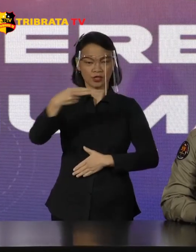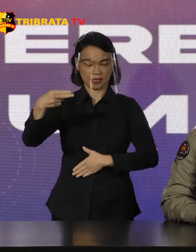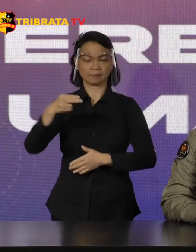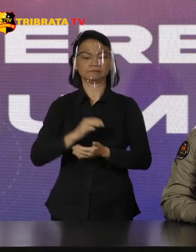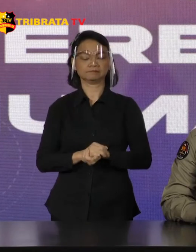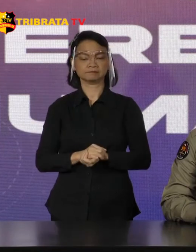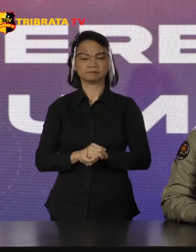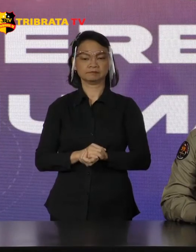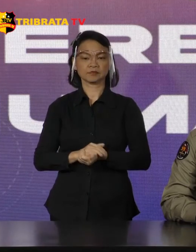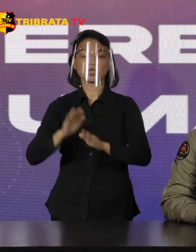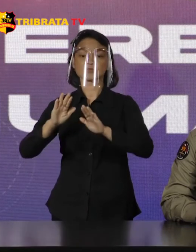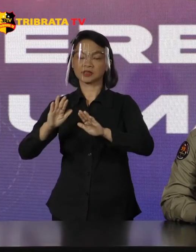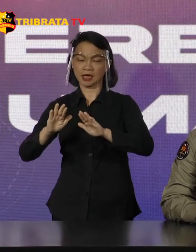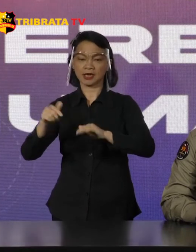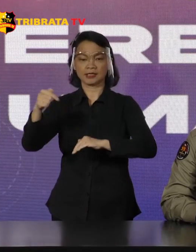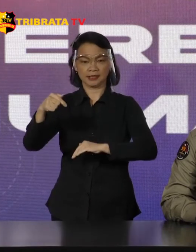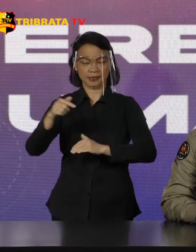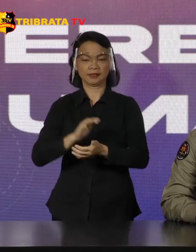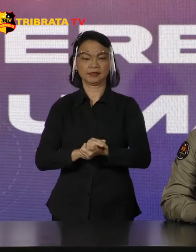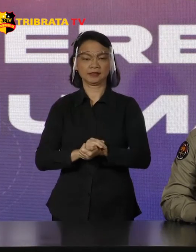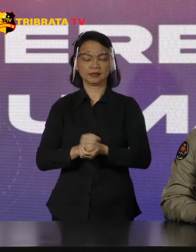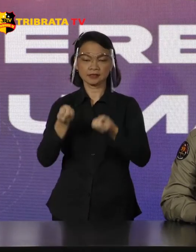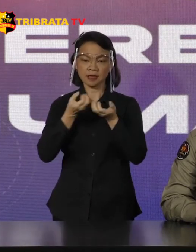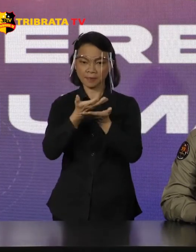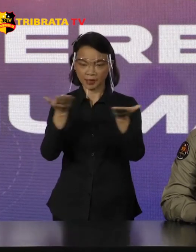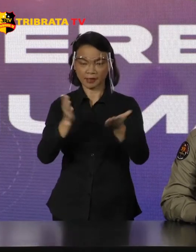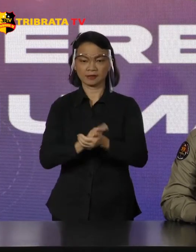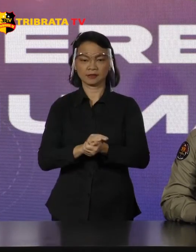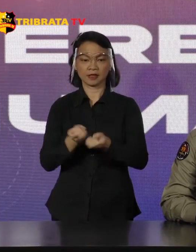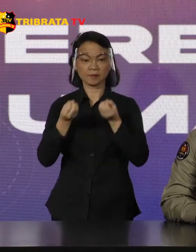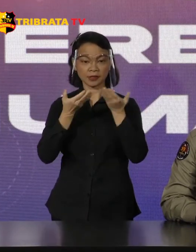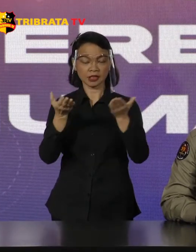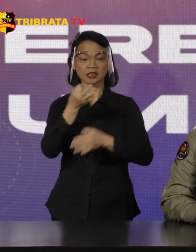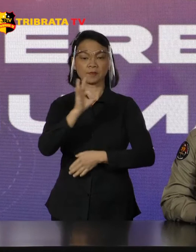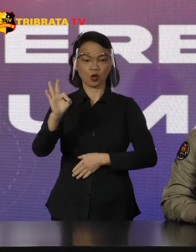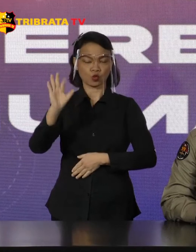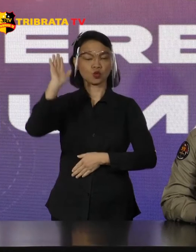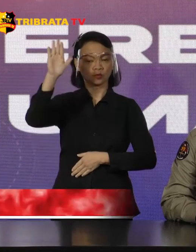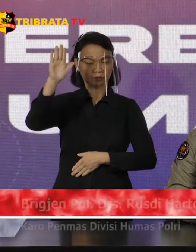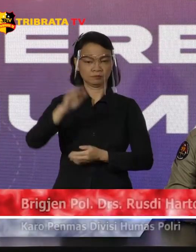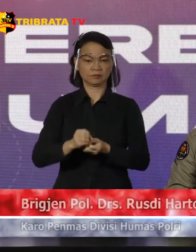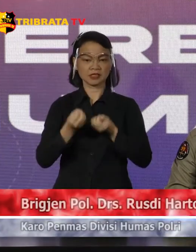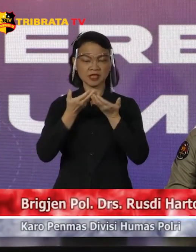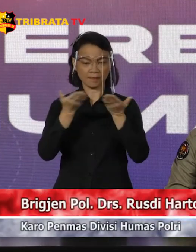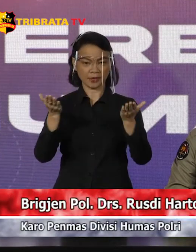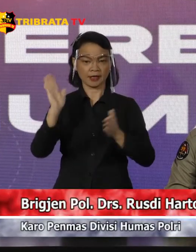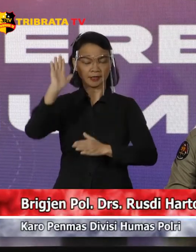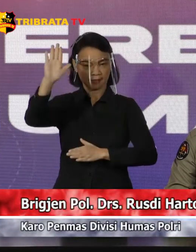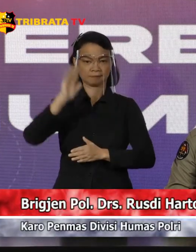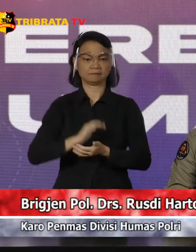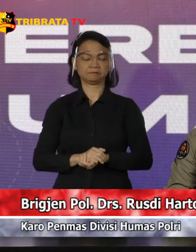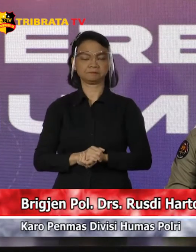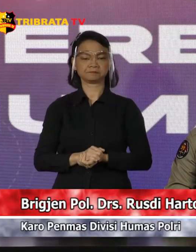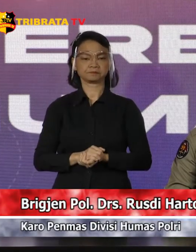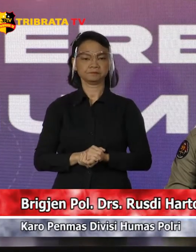Untuk sementara ini yang dapat disampaikan Nanti update terbaru tentunya akan disampaikan pada rekan-rekan sekalian